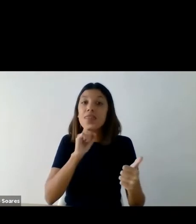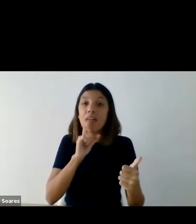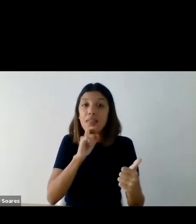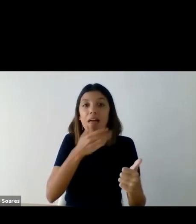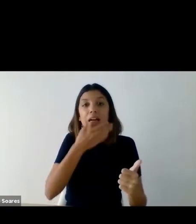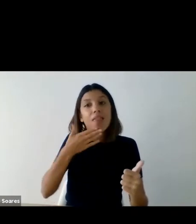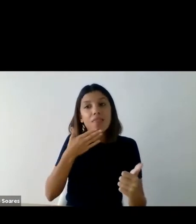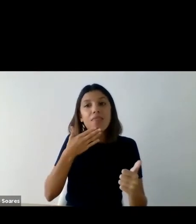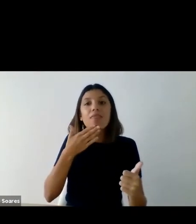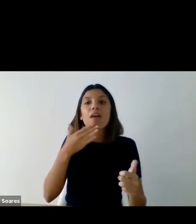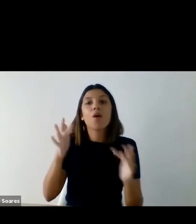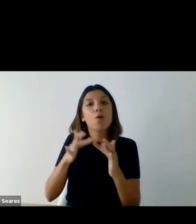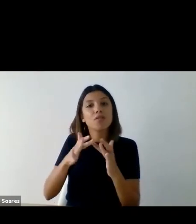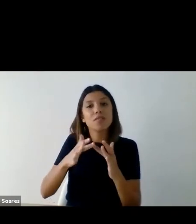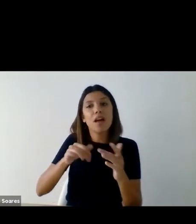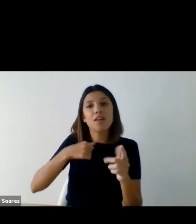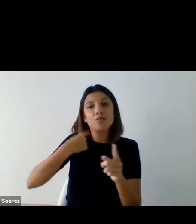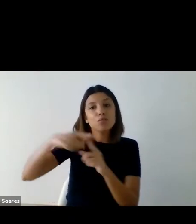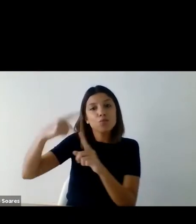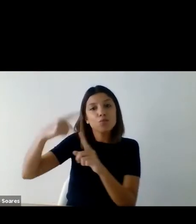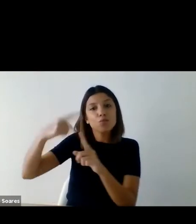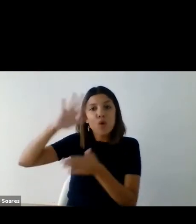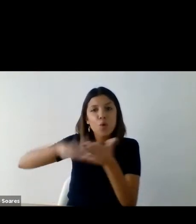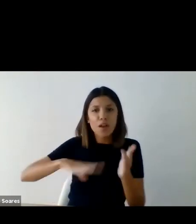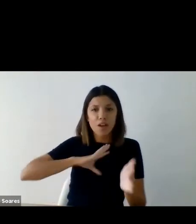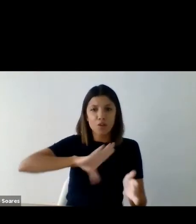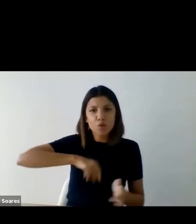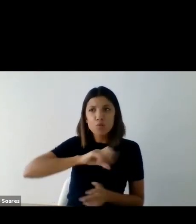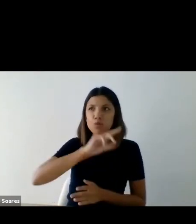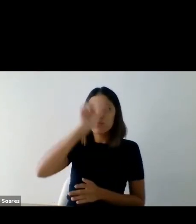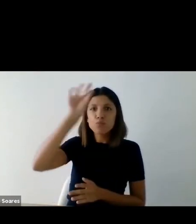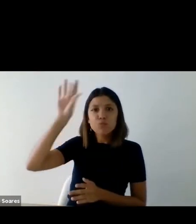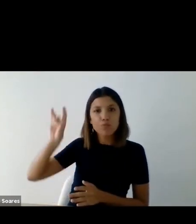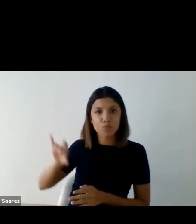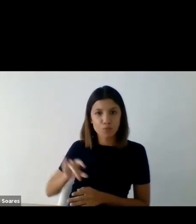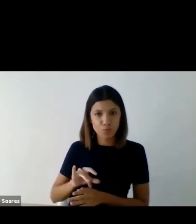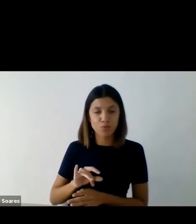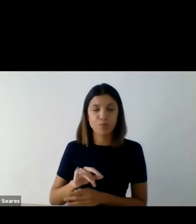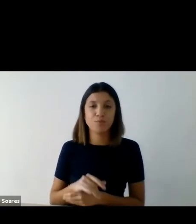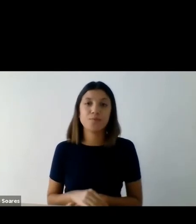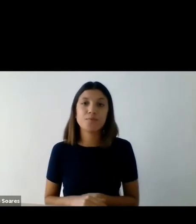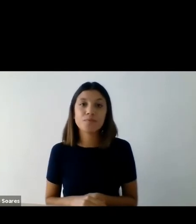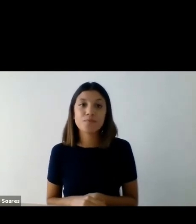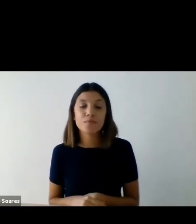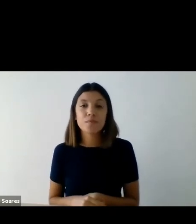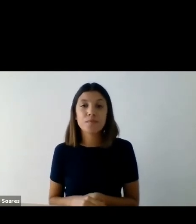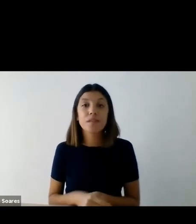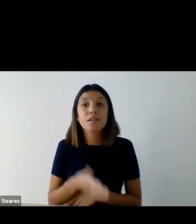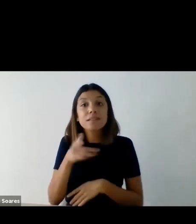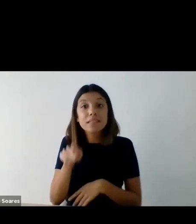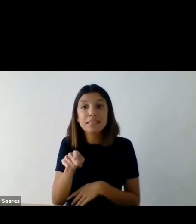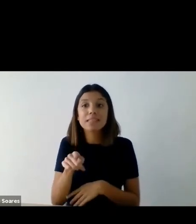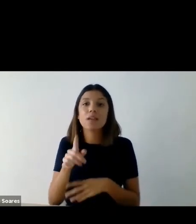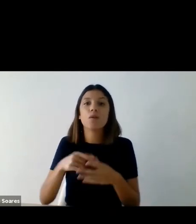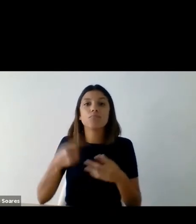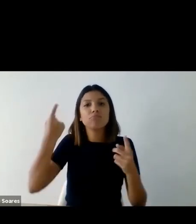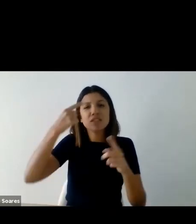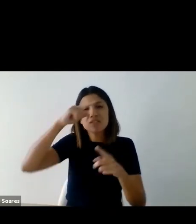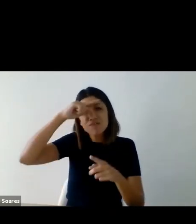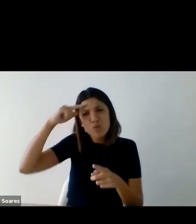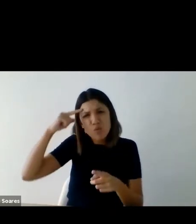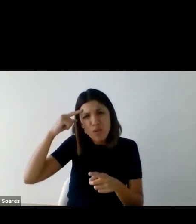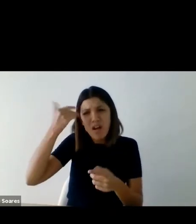estar em contato com diversos colegas em vários pontos do país e do mundo. Considerando as dificuldades